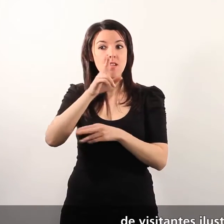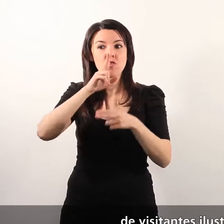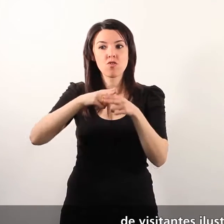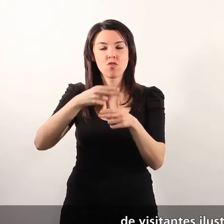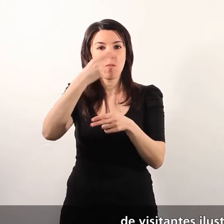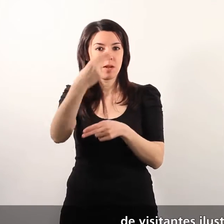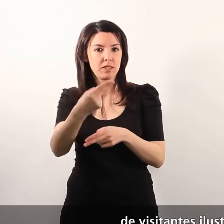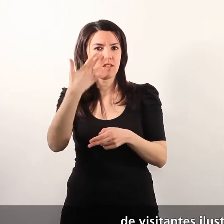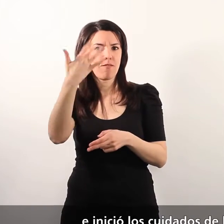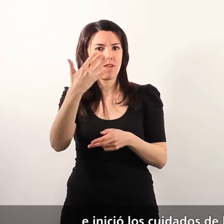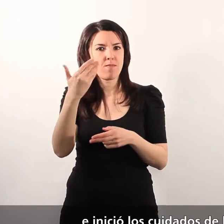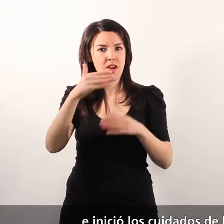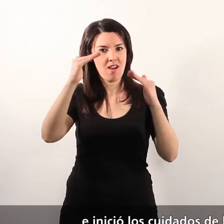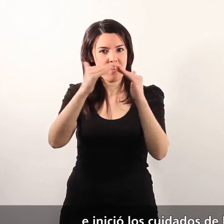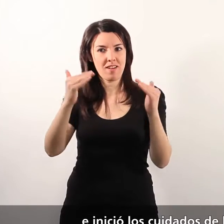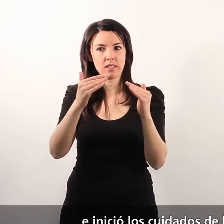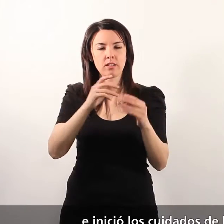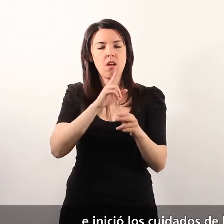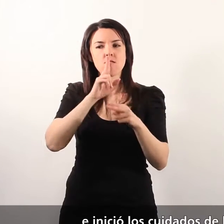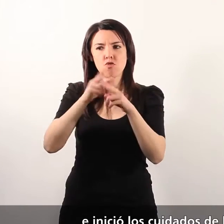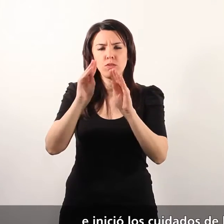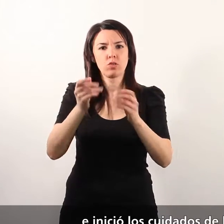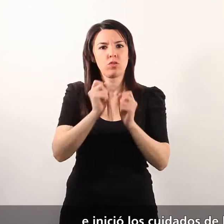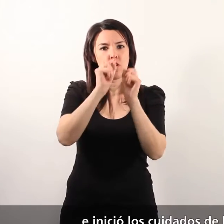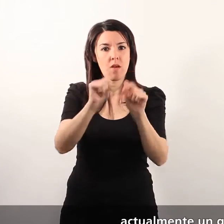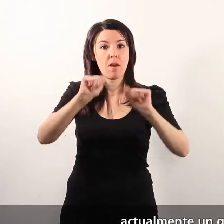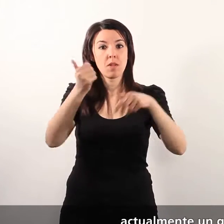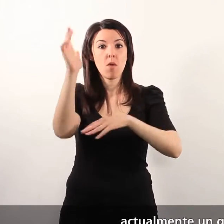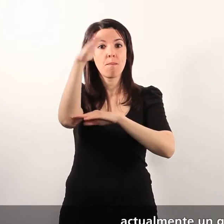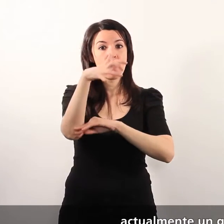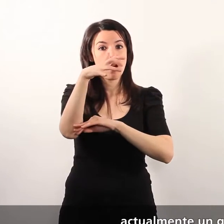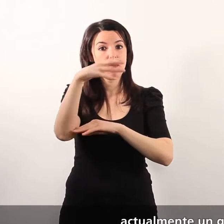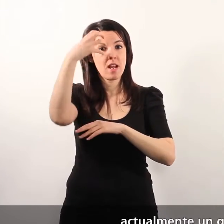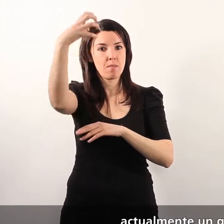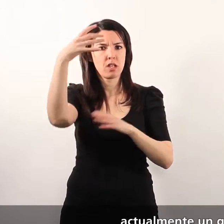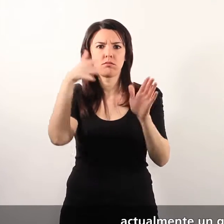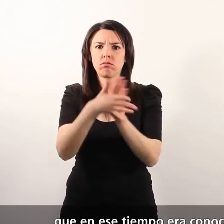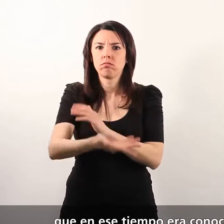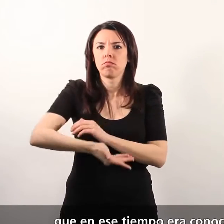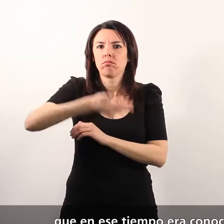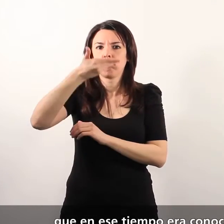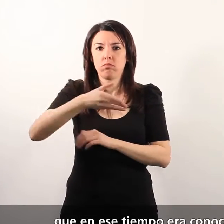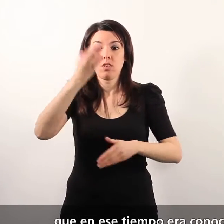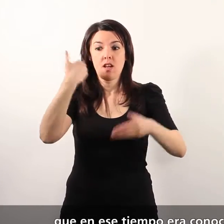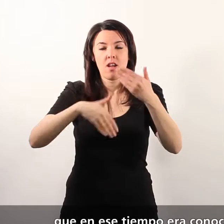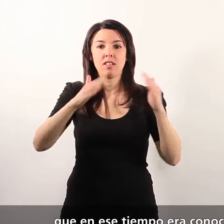ilustres a su casa, e inició los cuidados de la palmera imperial, actualmente un gran ejemplar que en ese tiempo era conocido